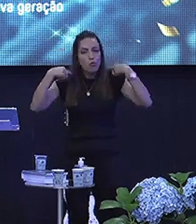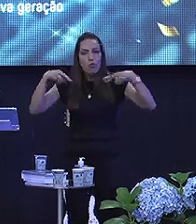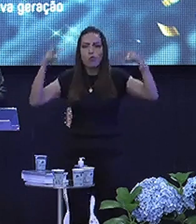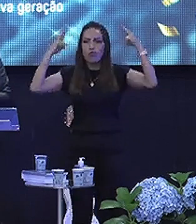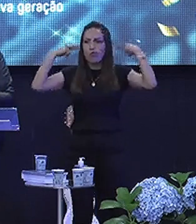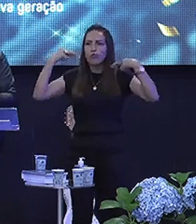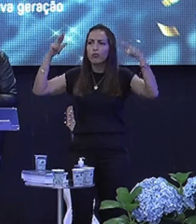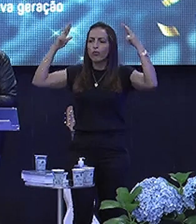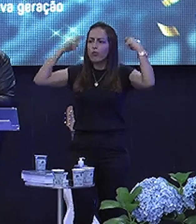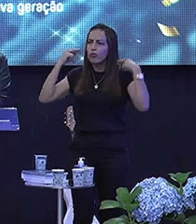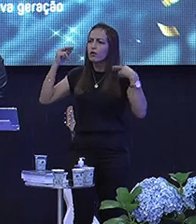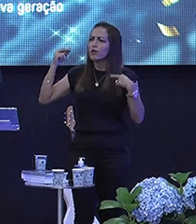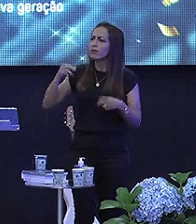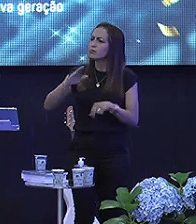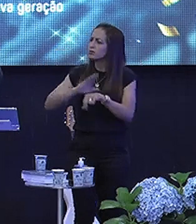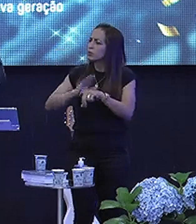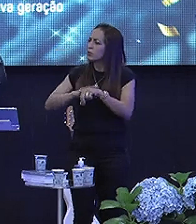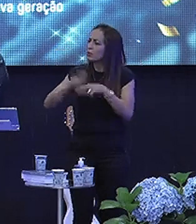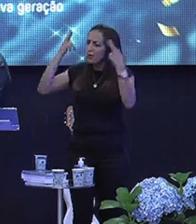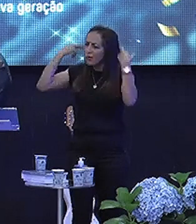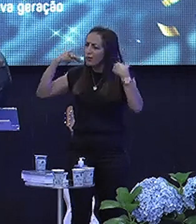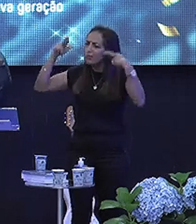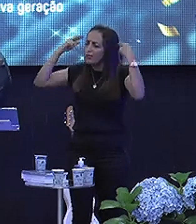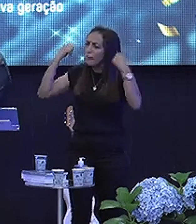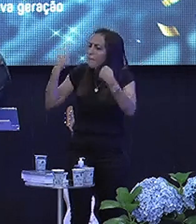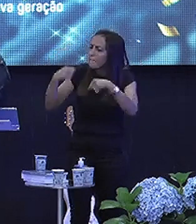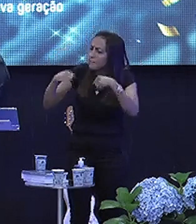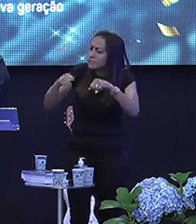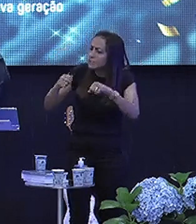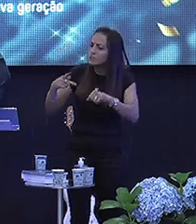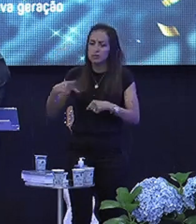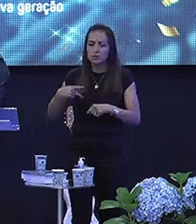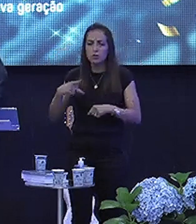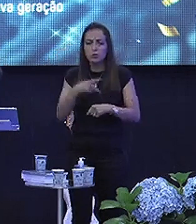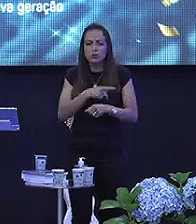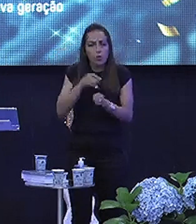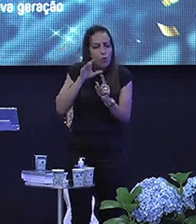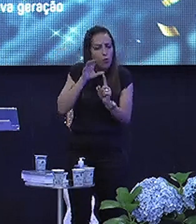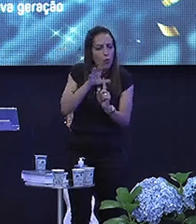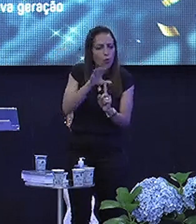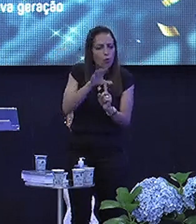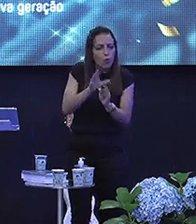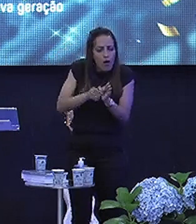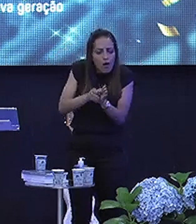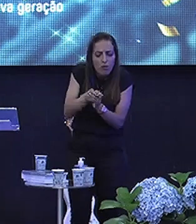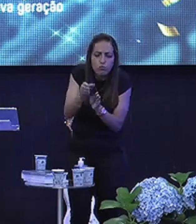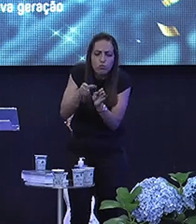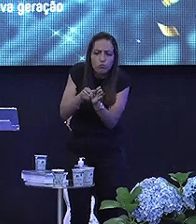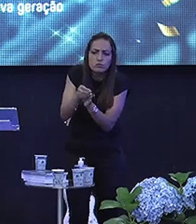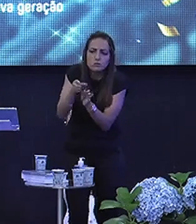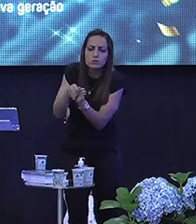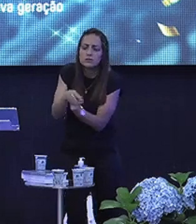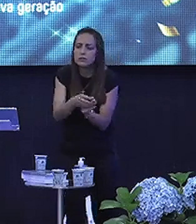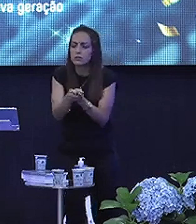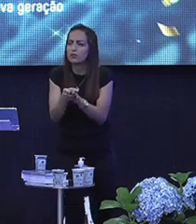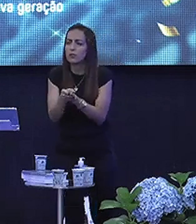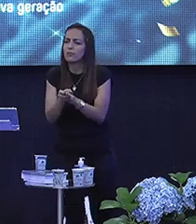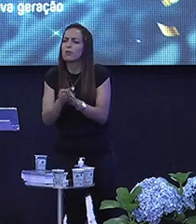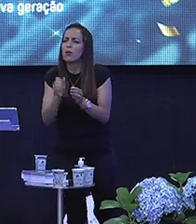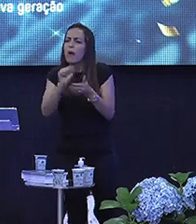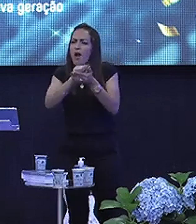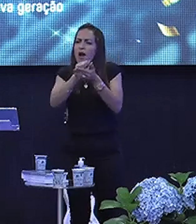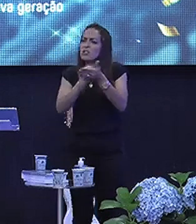E a ovelha Era precisa Do pastor Inclusive Nós temos Uma atividade Na Jocum De